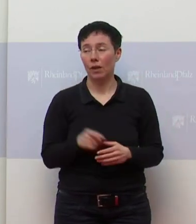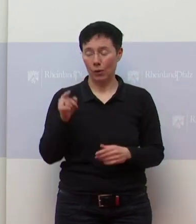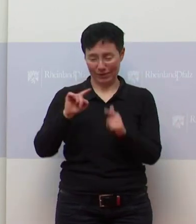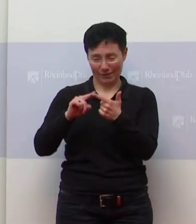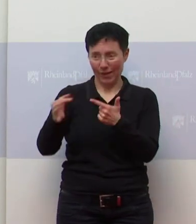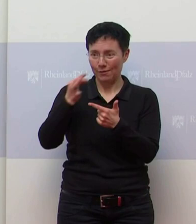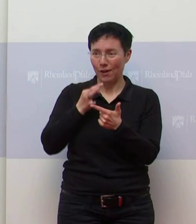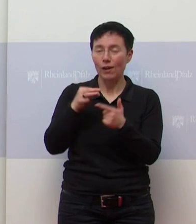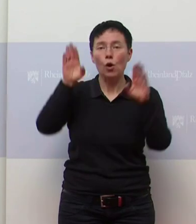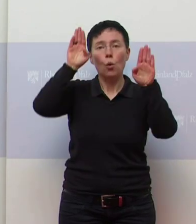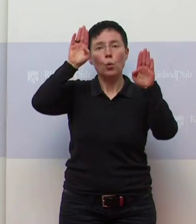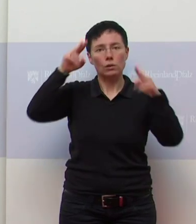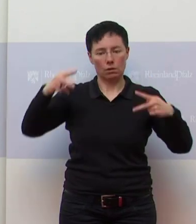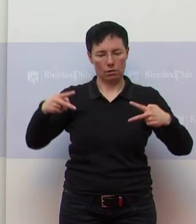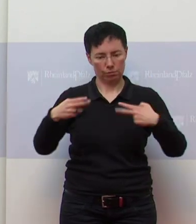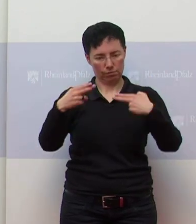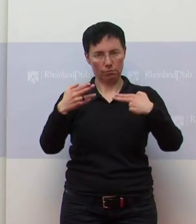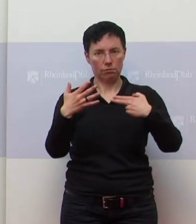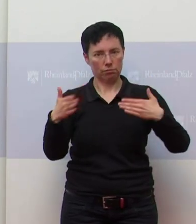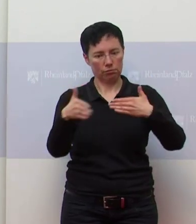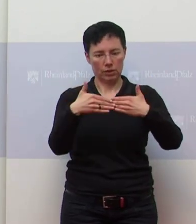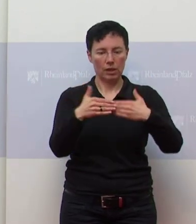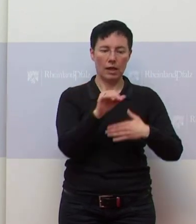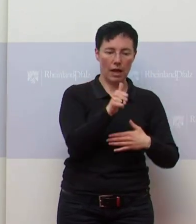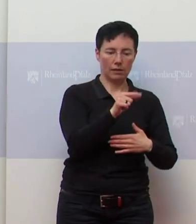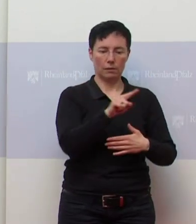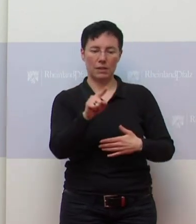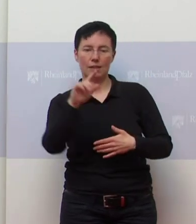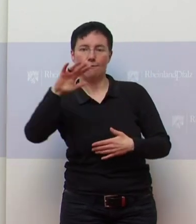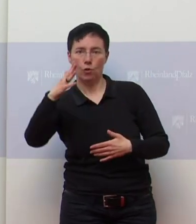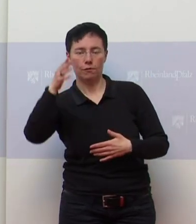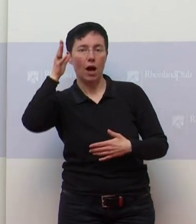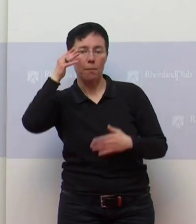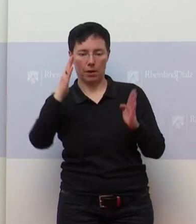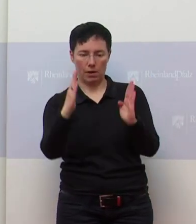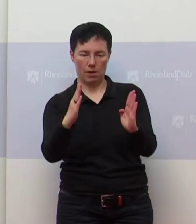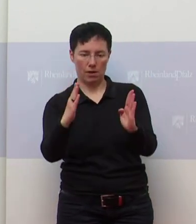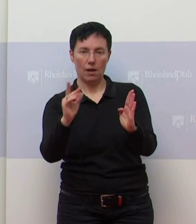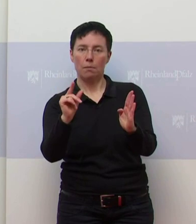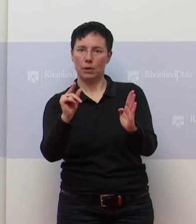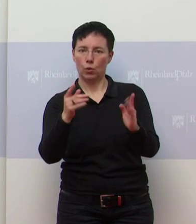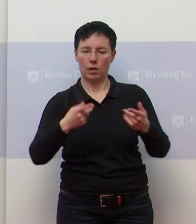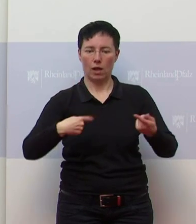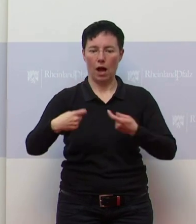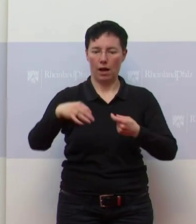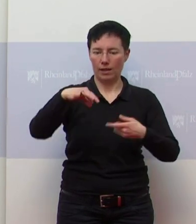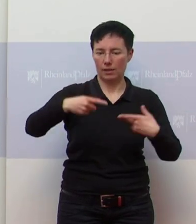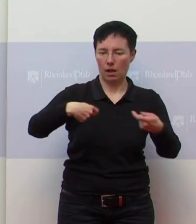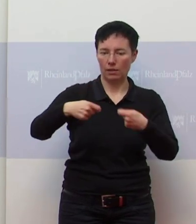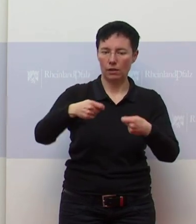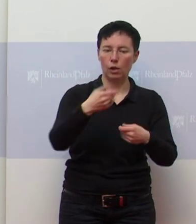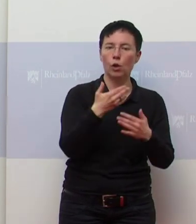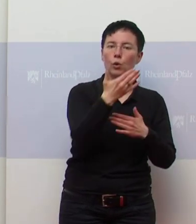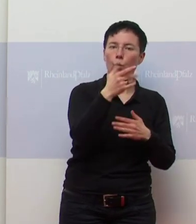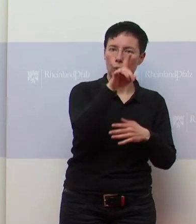Osterbeschränkungen gelten nach dem Beschluss vom 1. bis 5. April. Das heißt, der Einzelhandel ist am Gründonnerstag und am